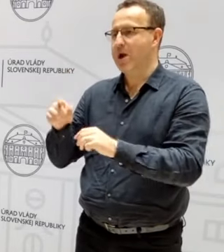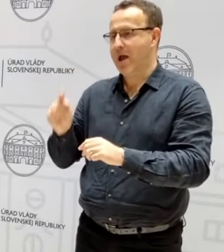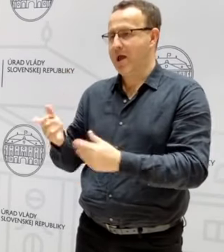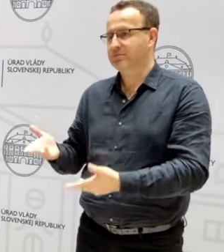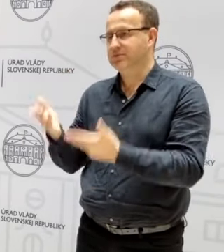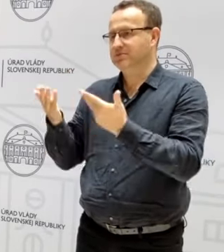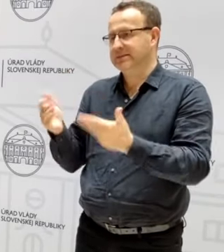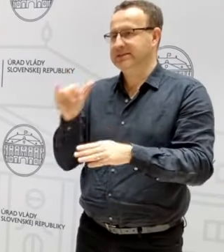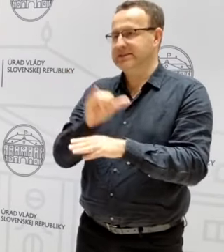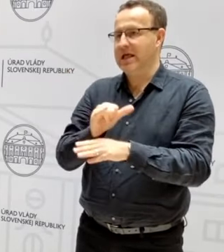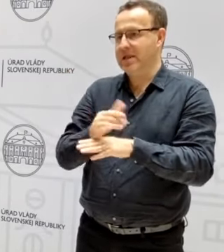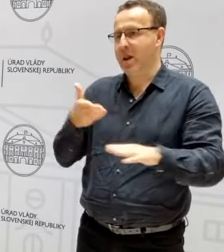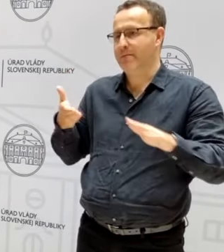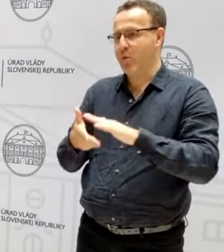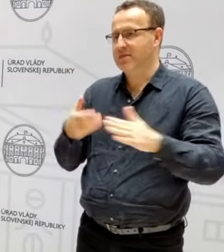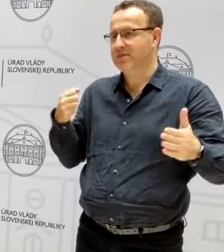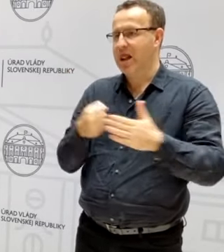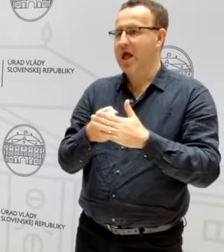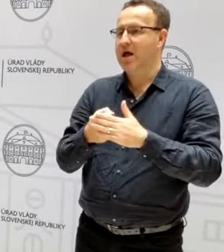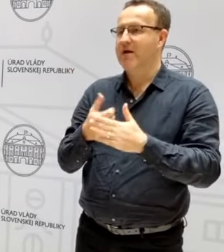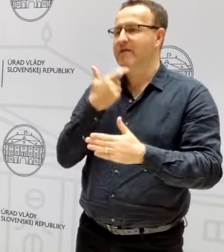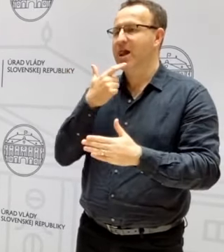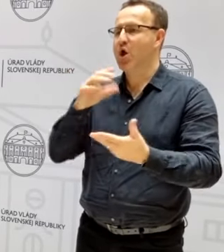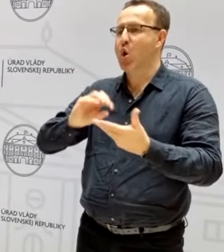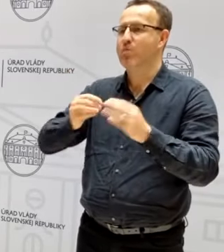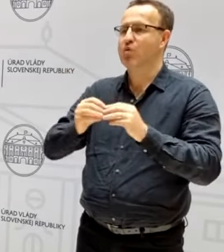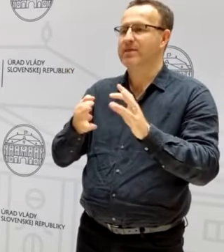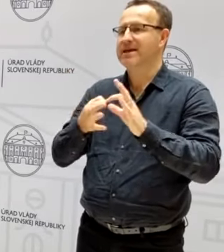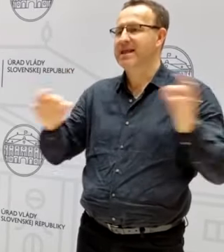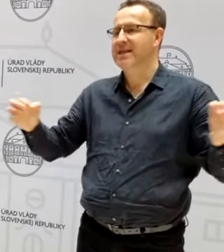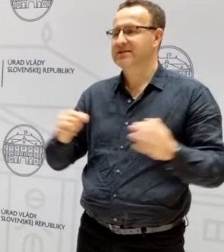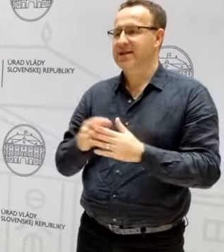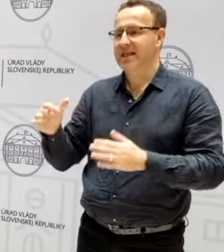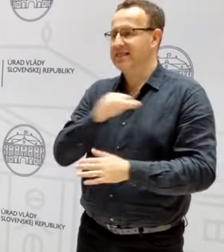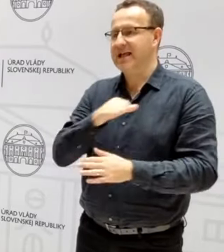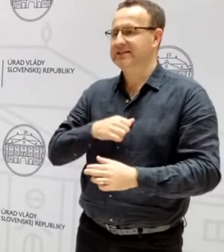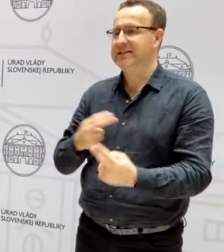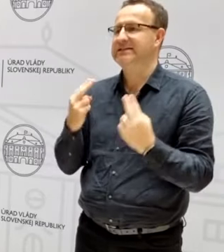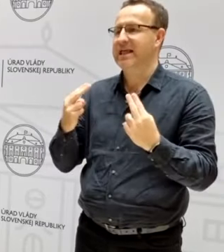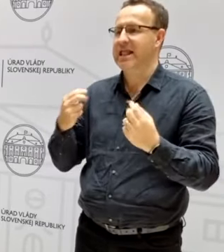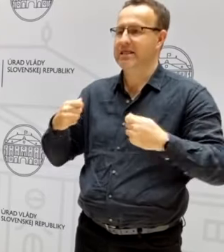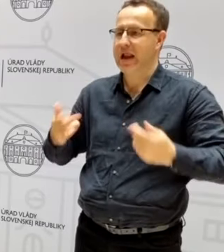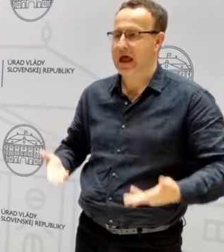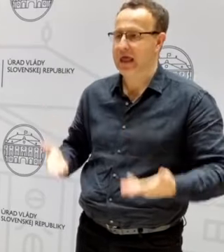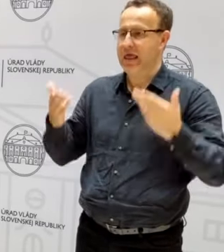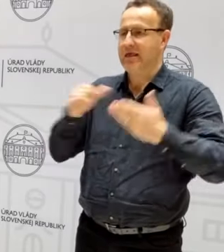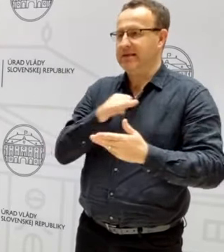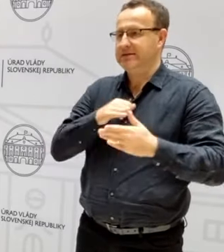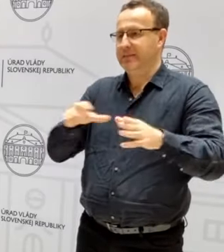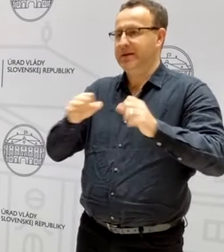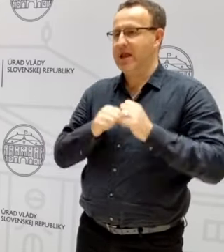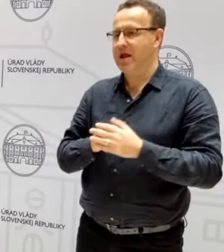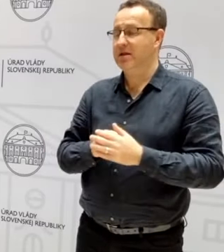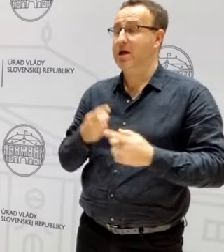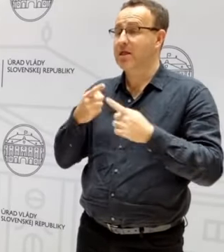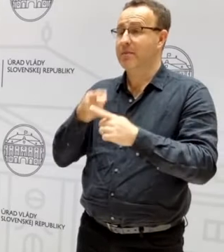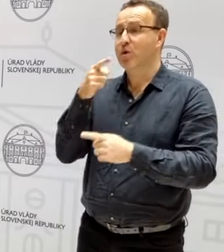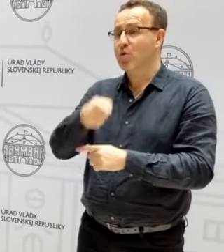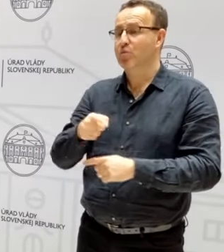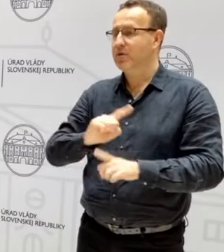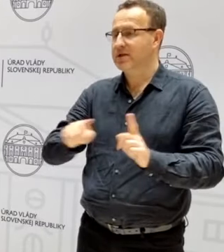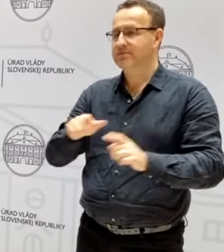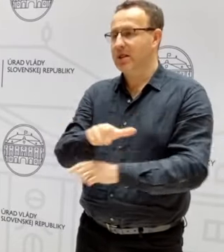lebo zatiaľ sú pod tlakom reťazcov, ktoré nech sú tento cenový skok prijať, ale napriek tomu ich vyzývam, aby dlho